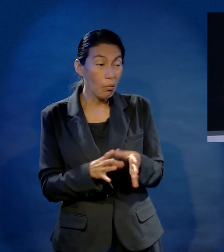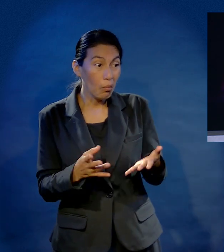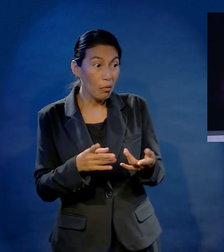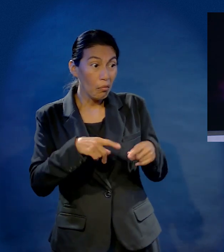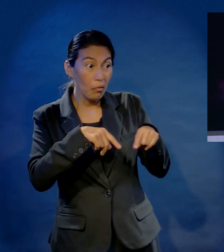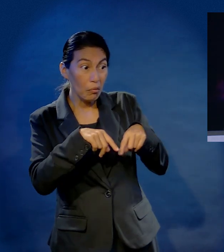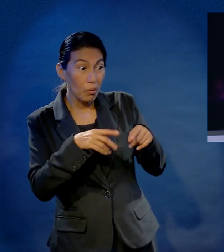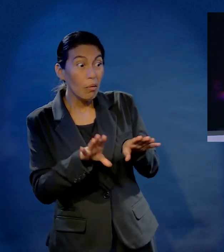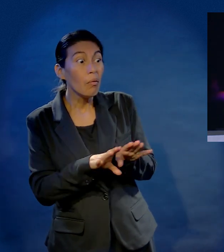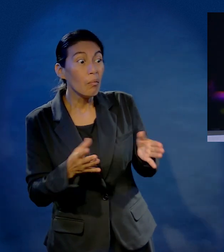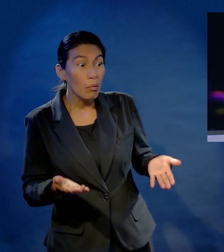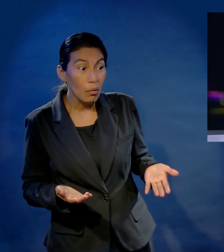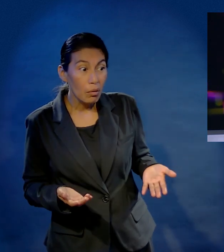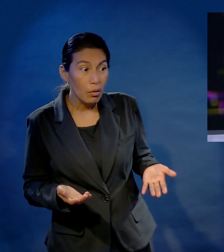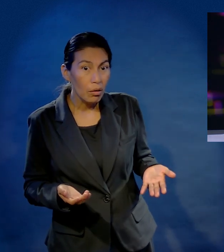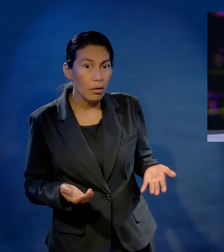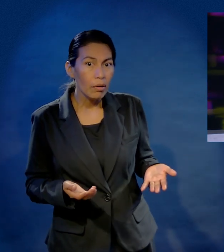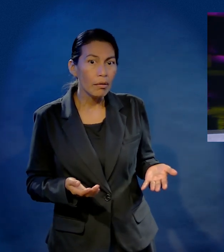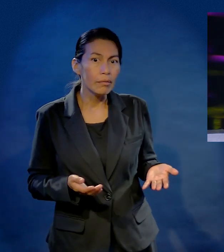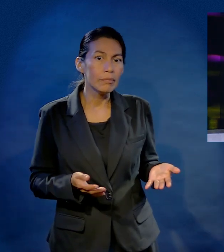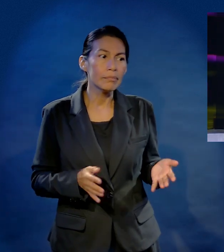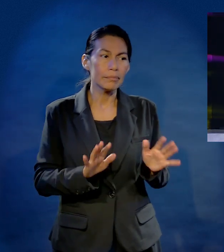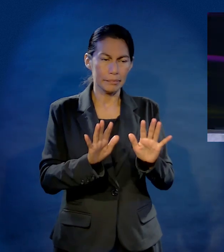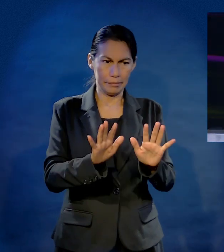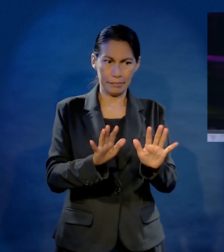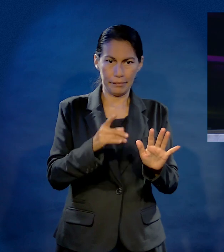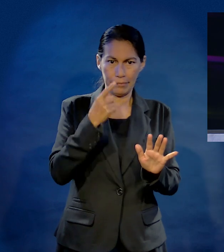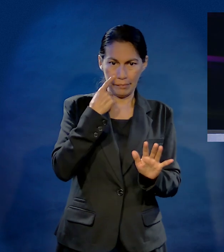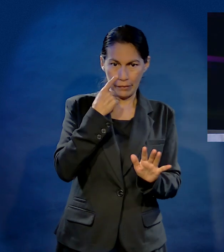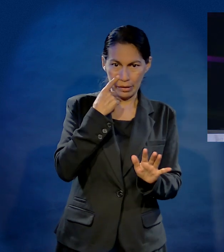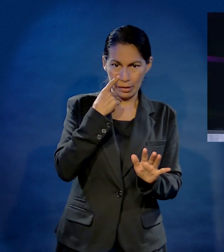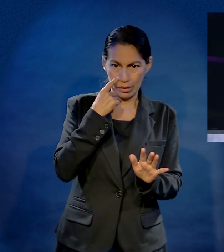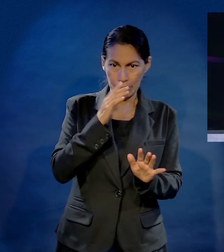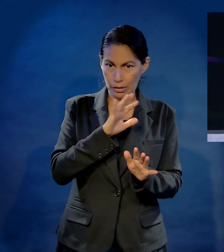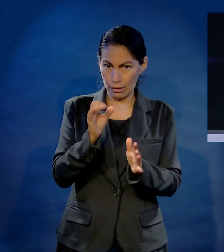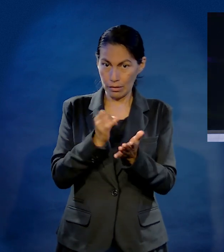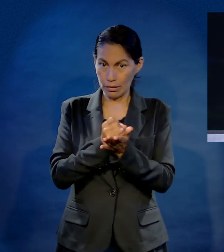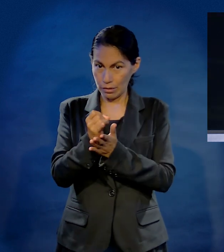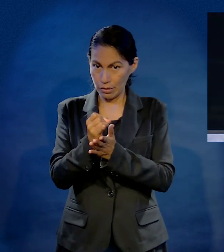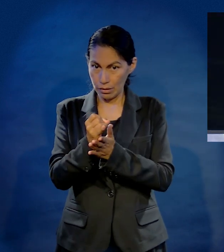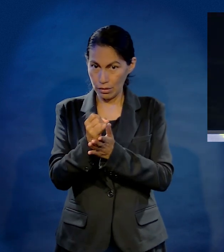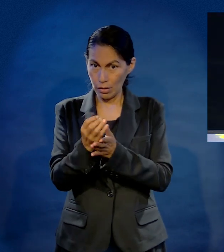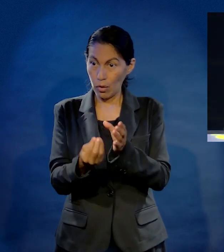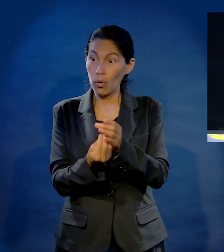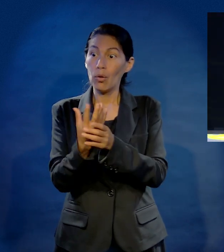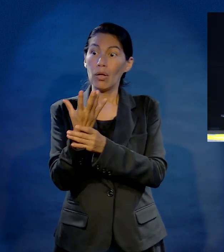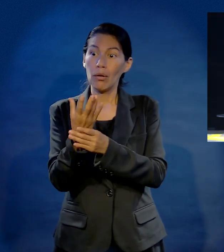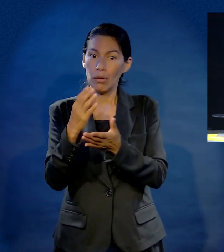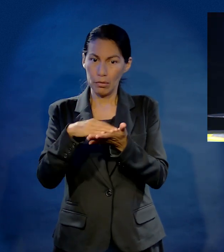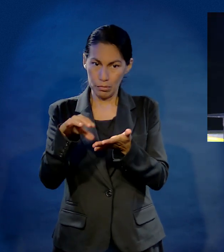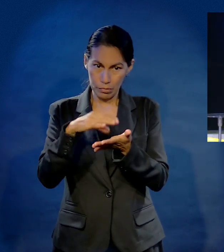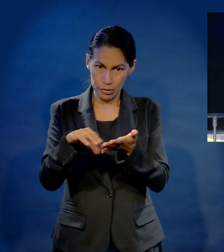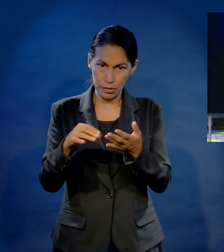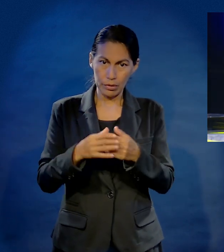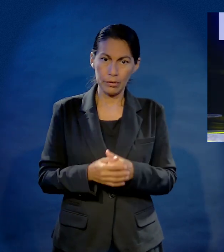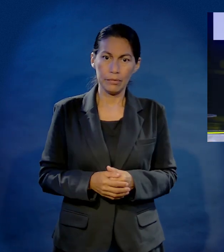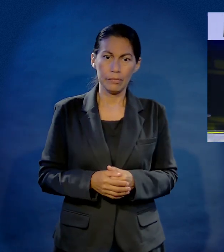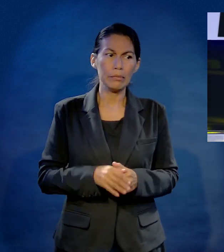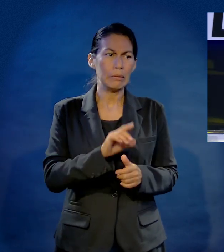se descompuso. ¿Cómo? ¿Y el partido? Y ya le iba a decir yo, vente a la casa, me dice, mire, pero ya decidí que es tiempo de comprar una nueva.